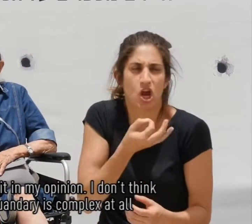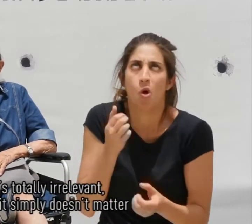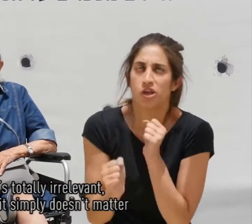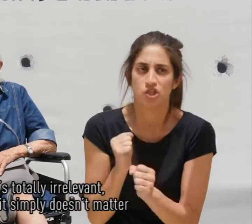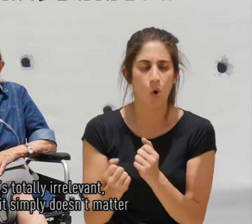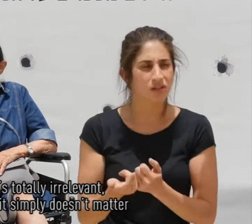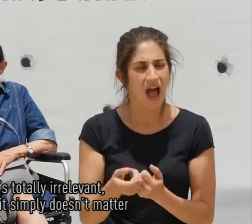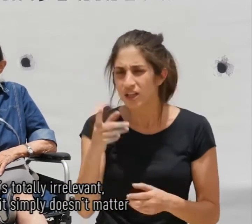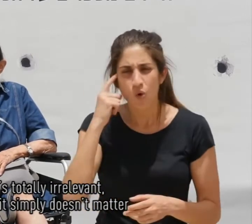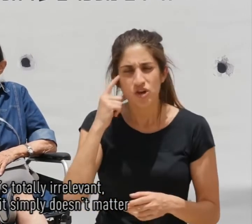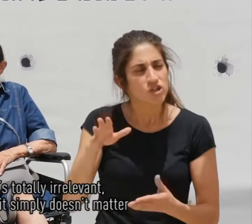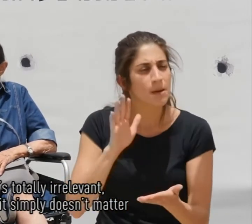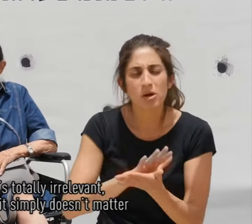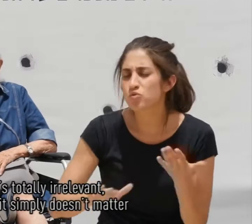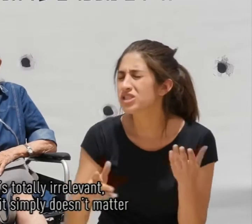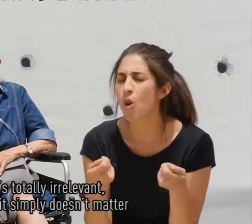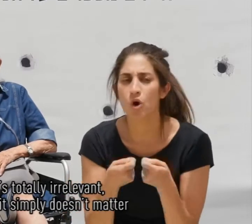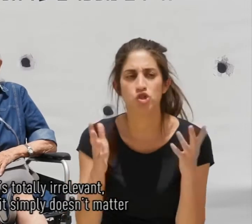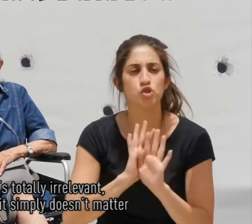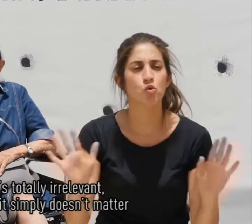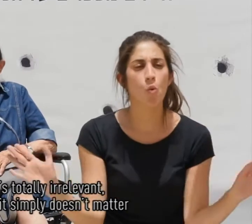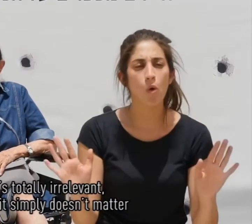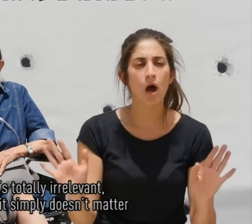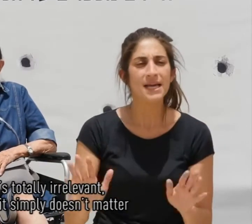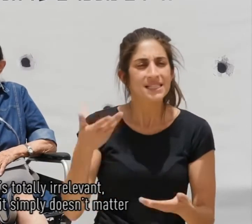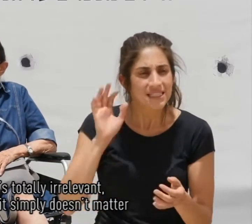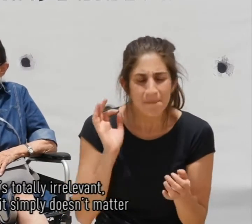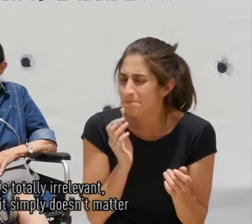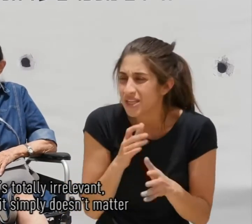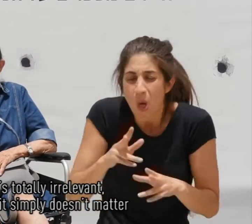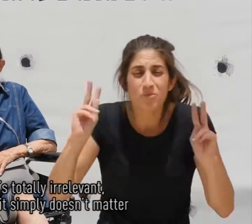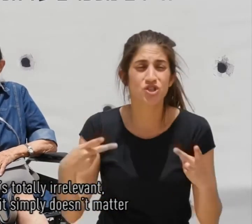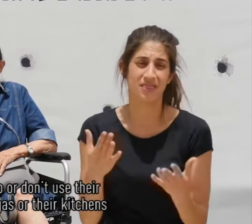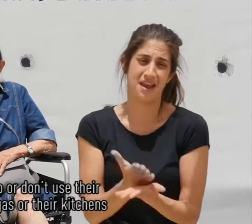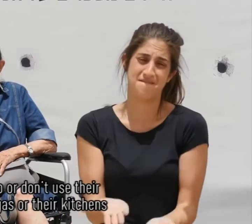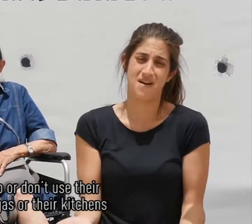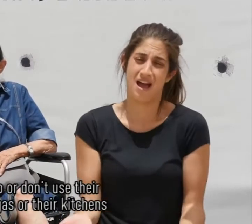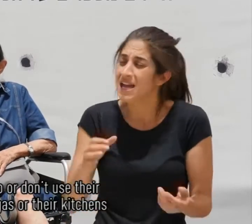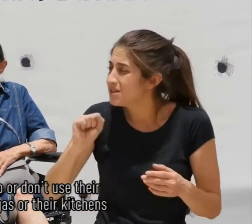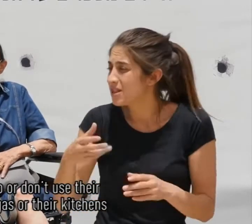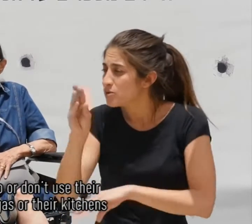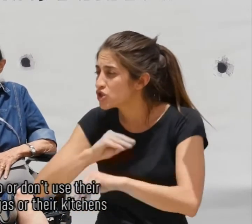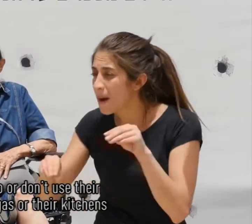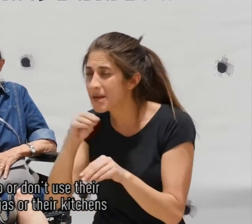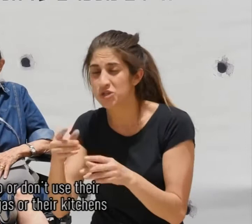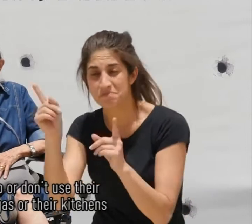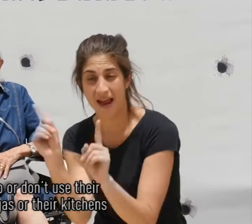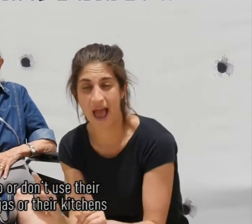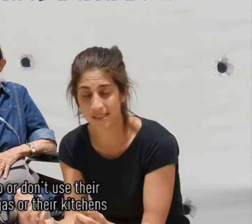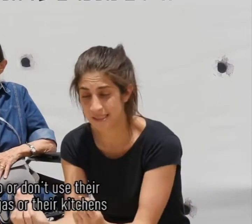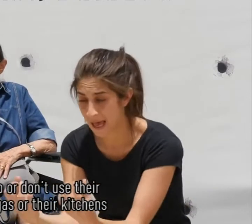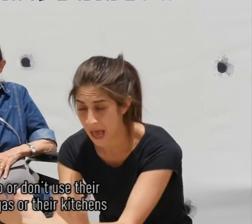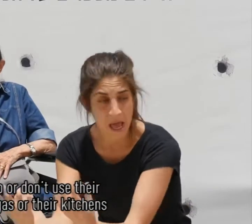אני חושב שזה פשוט לא קשור זה פשוט לא משנה כבר אם אתה משתמש להם בגז